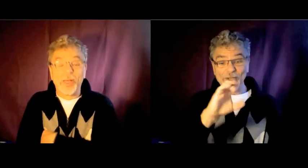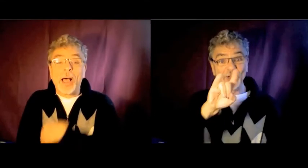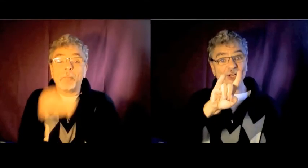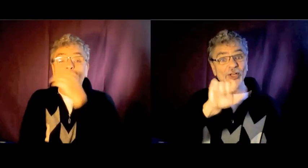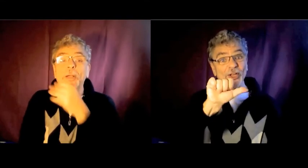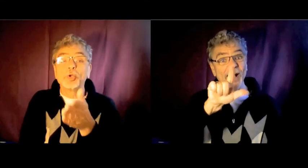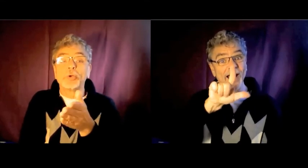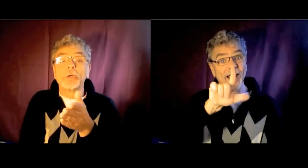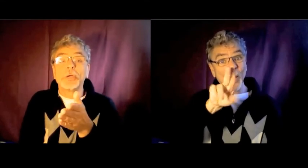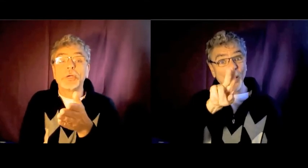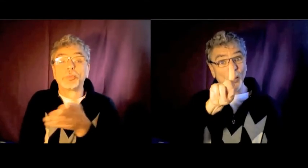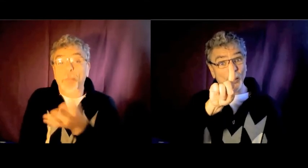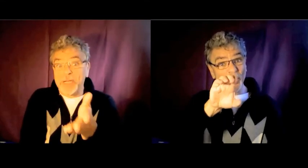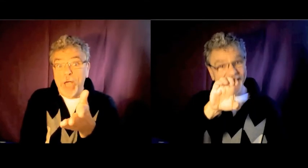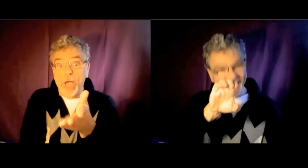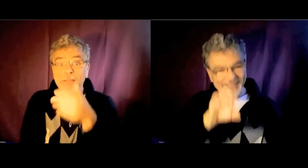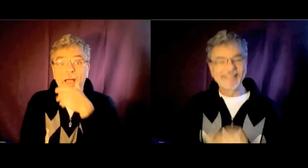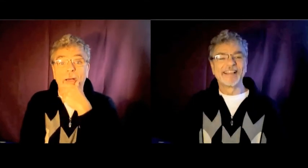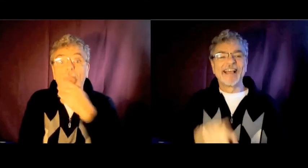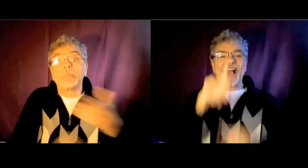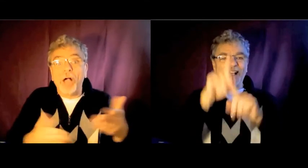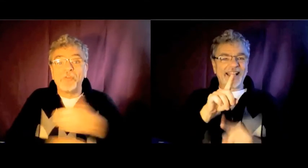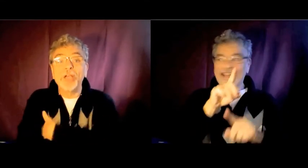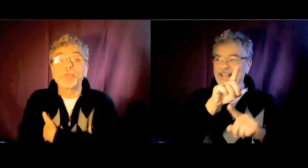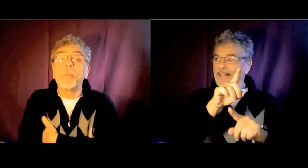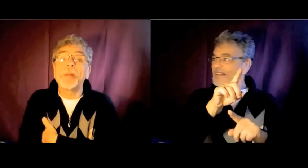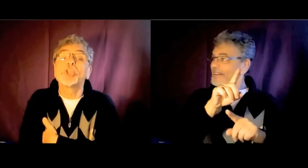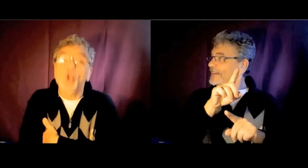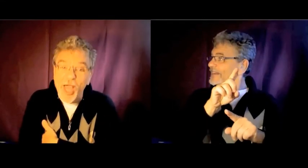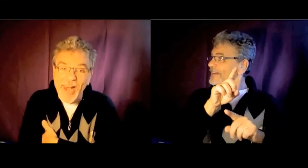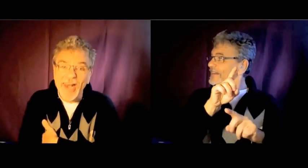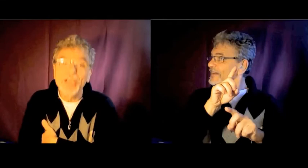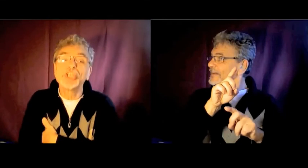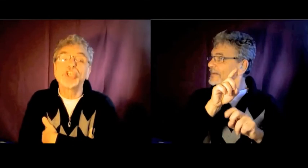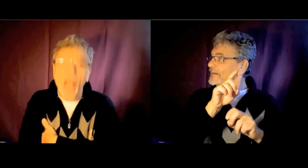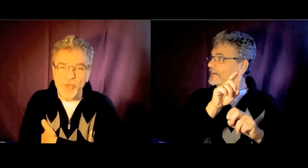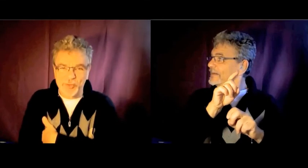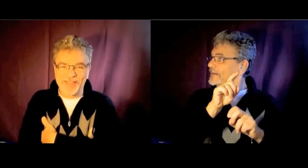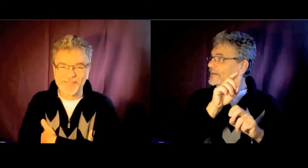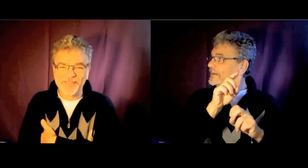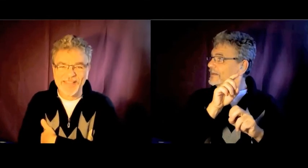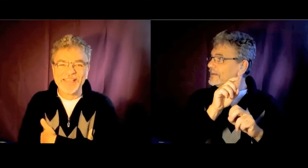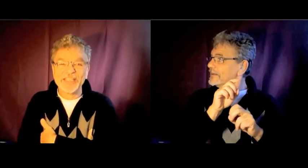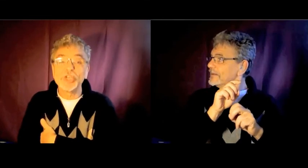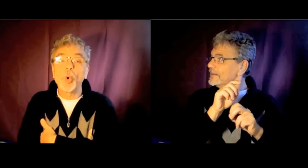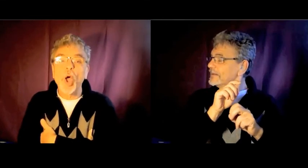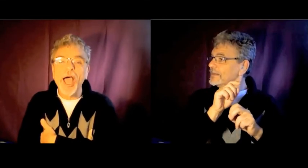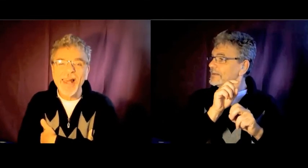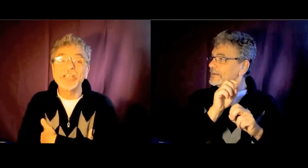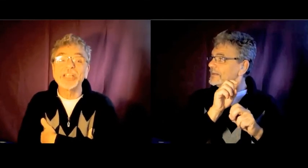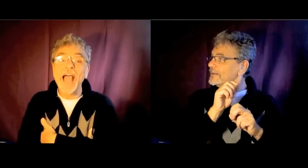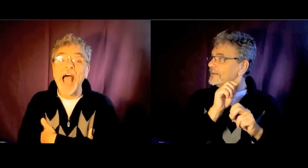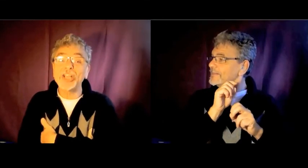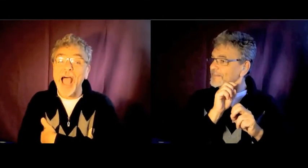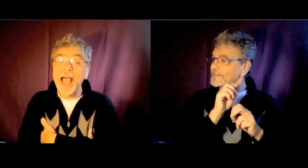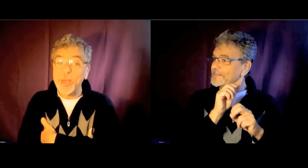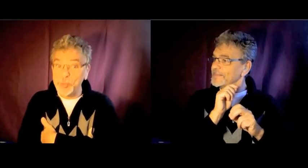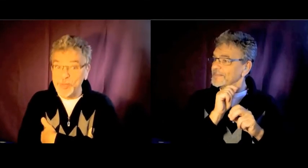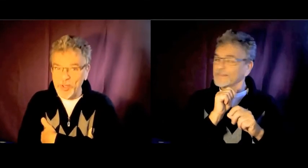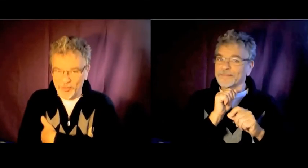Bon, je me présente, en tant qu'affaire, je m'appelle Joël, salut, J-O-L-C-H-A-L-U-D-E.